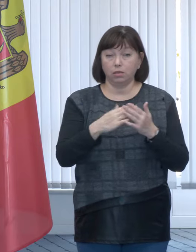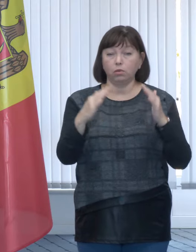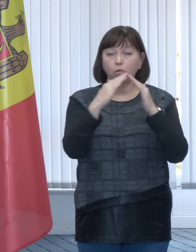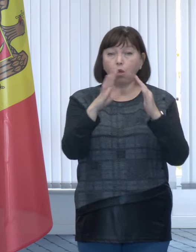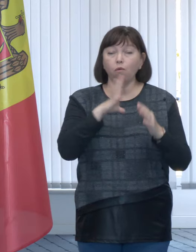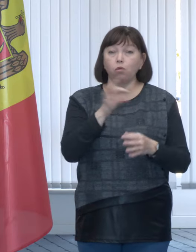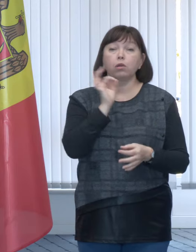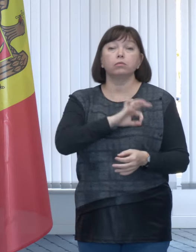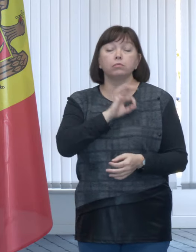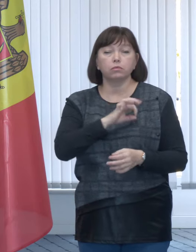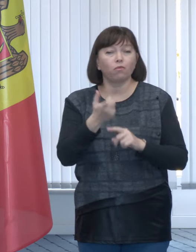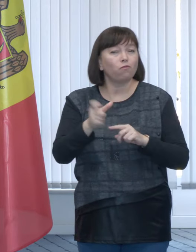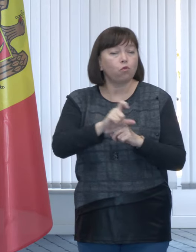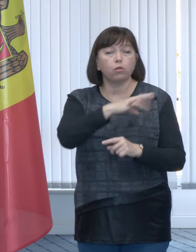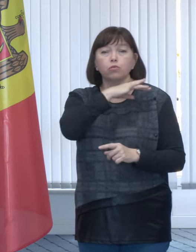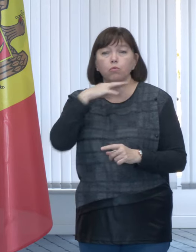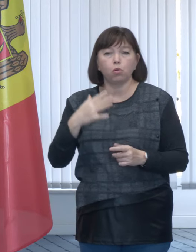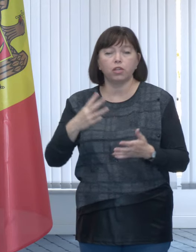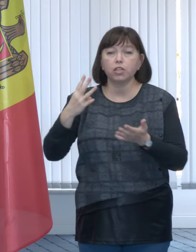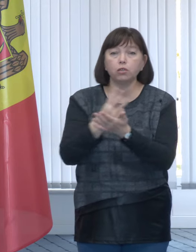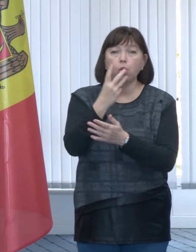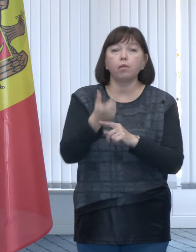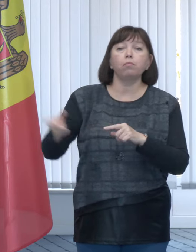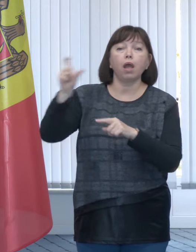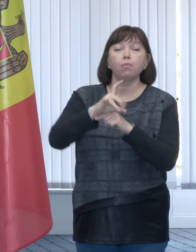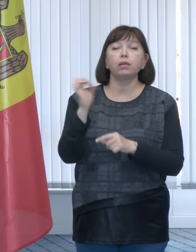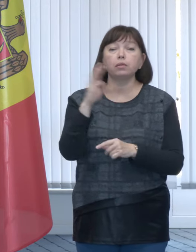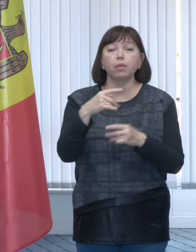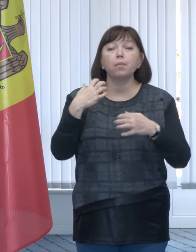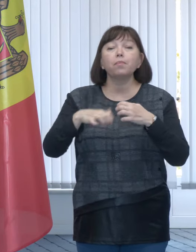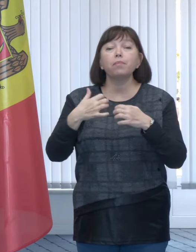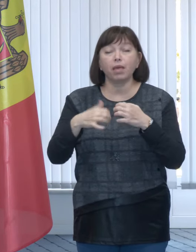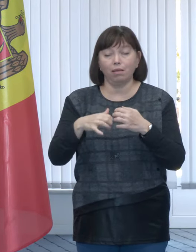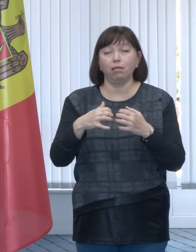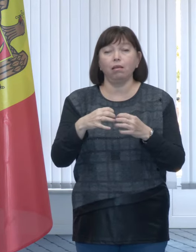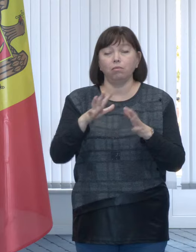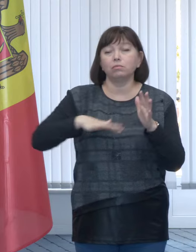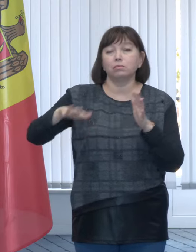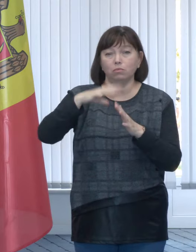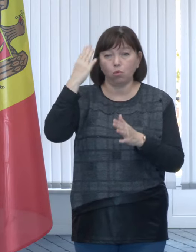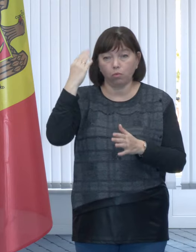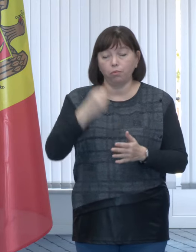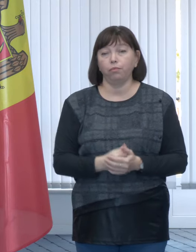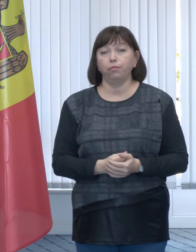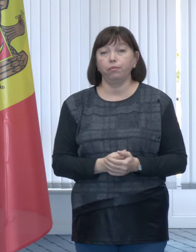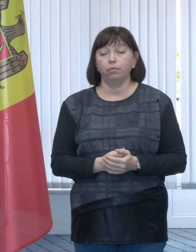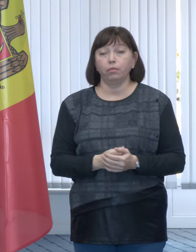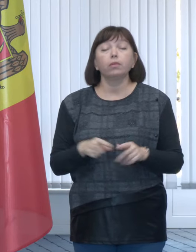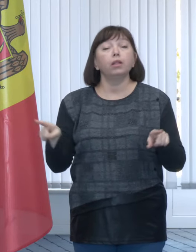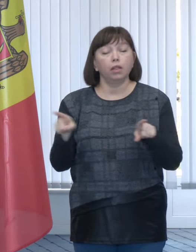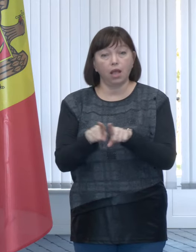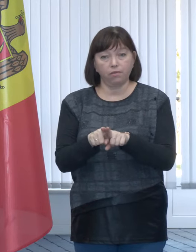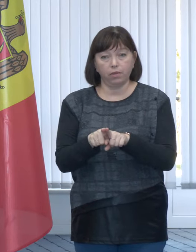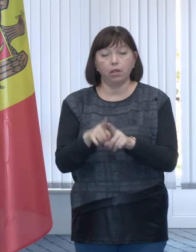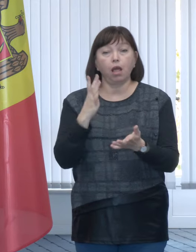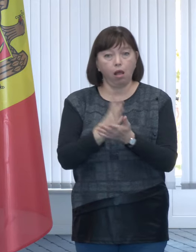avut un consum extrem de mare, să zicem, de trei ori mai mare decât media unei gospodării din Republica Moldova, la fel,